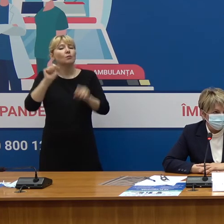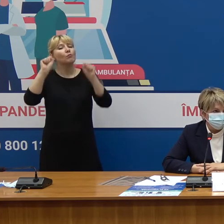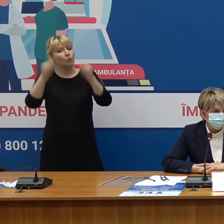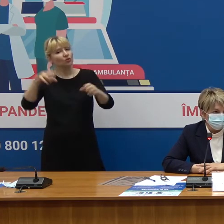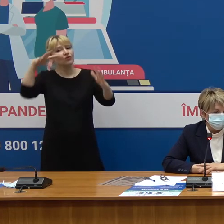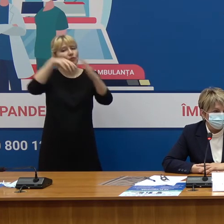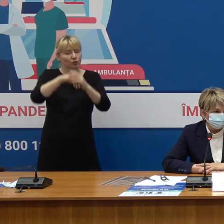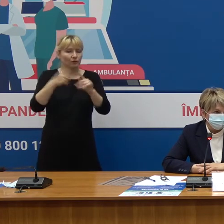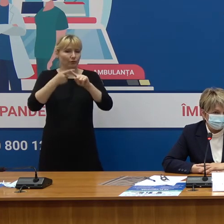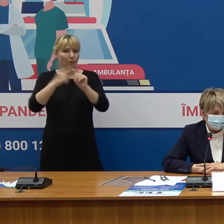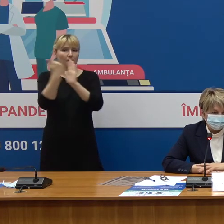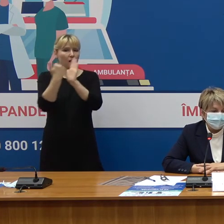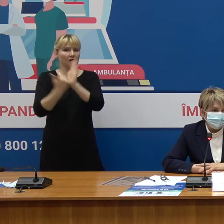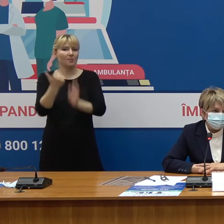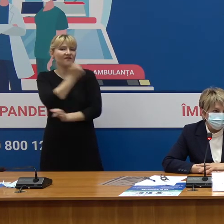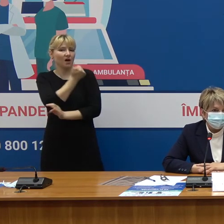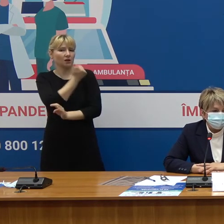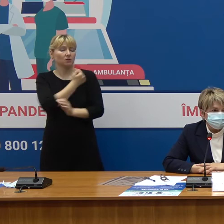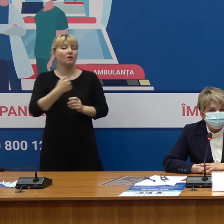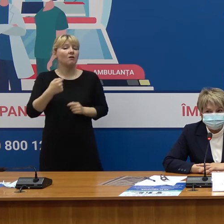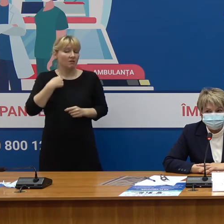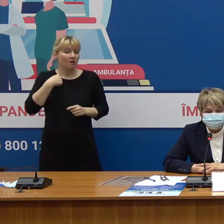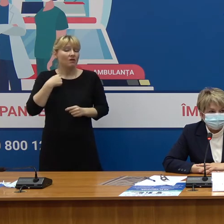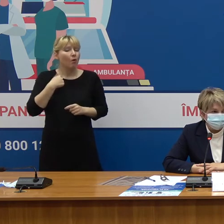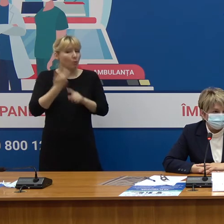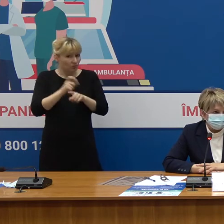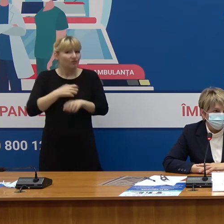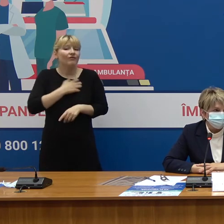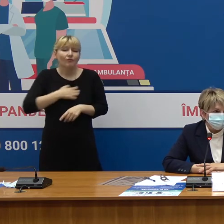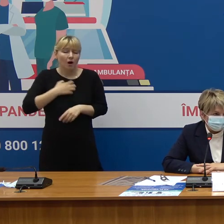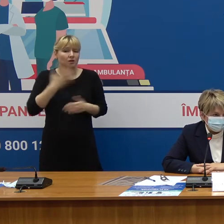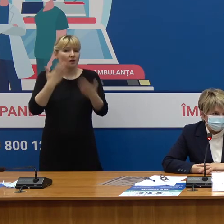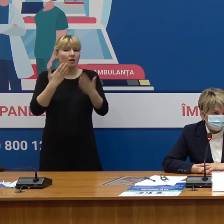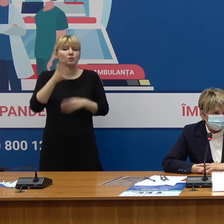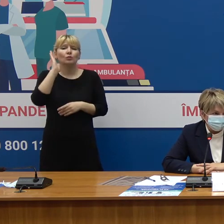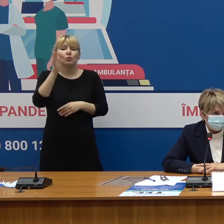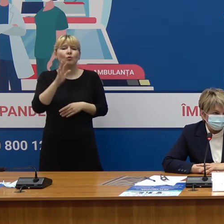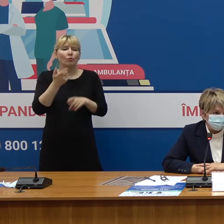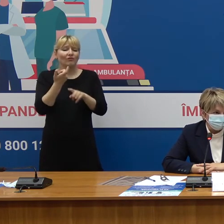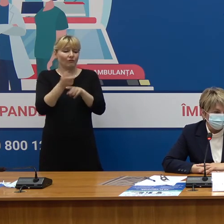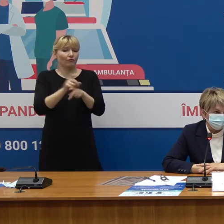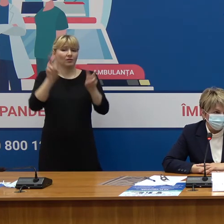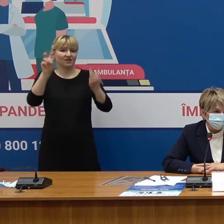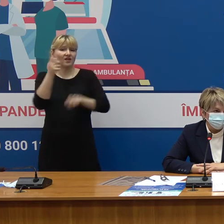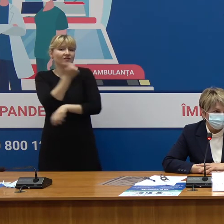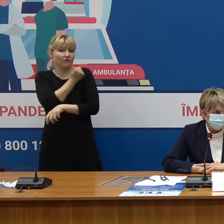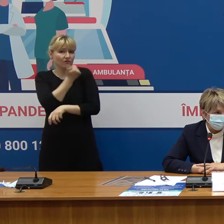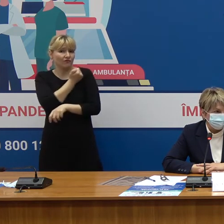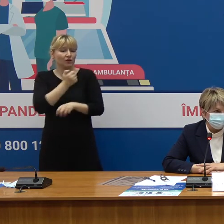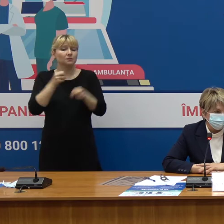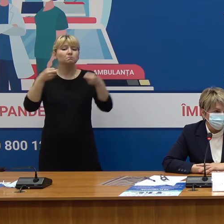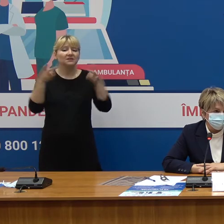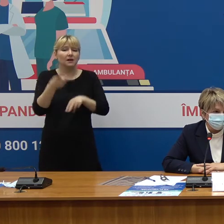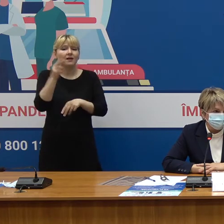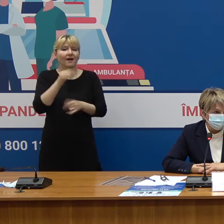fi incluși în programul de vaccinare Cu siguranță când vom avea un număr suficient de acest tip de vaccin, atunci vom